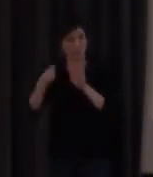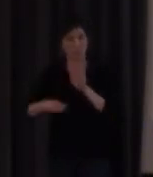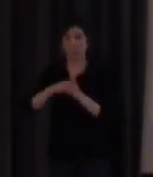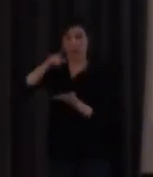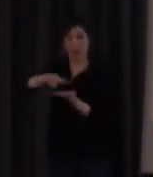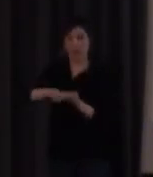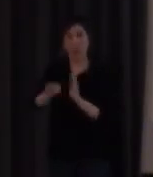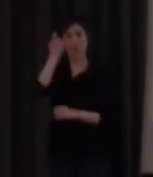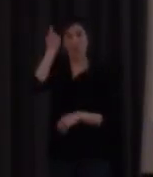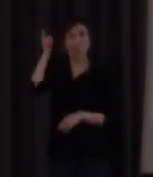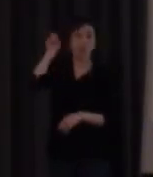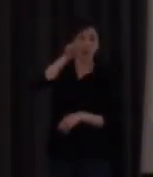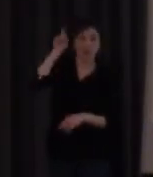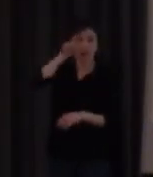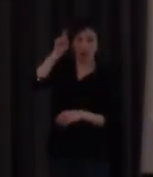se la enseñan.